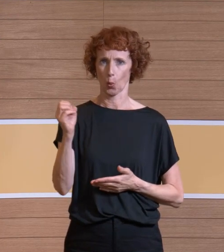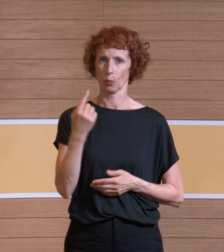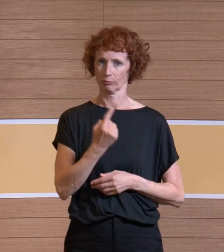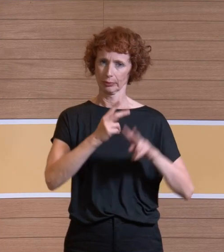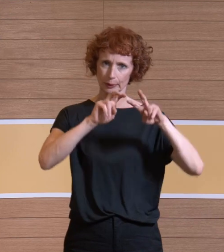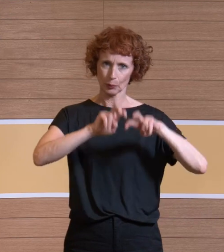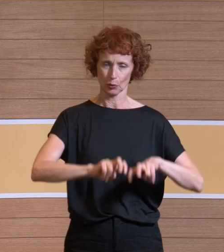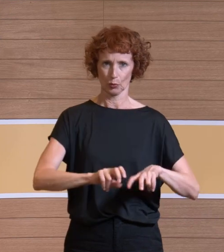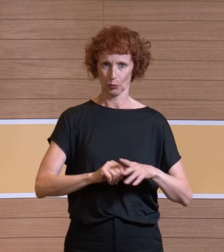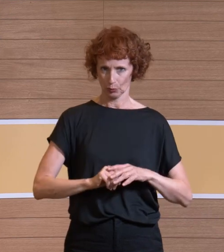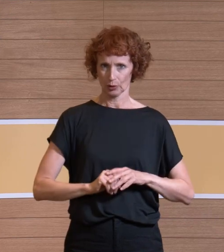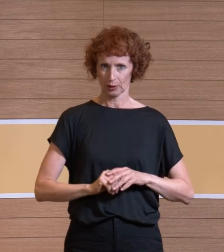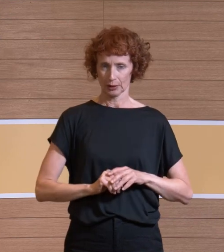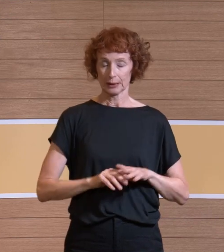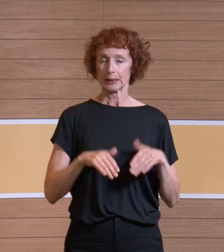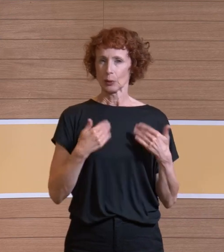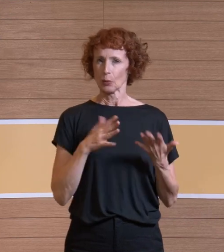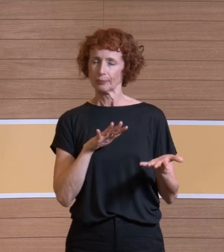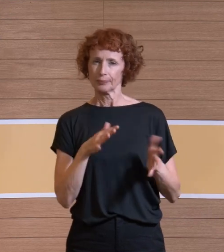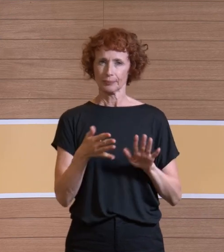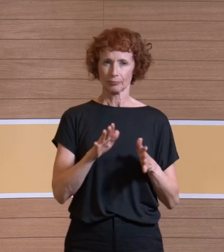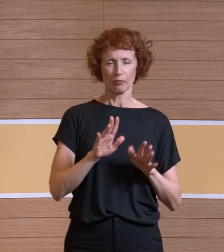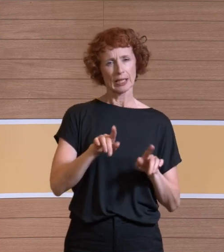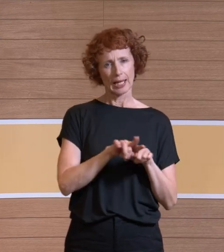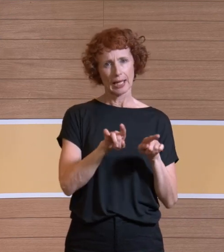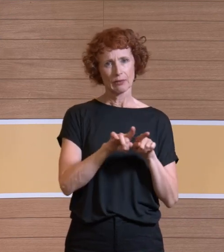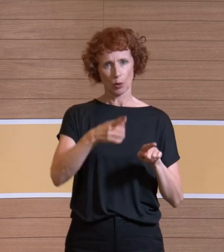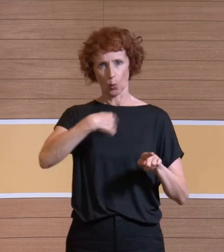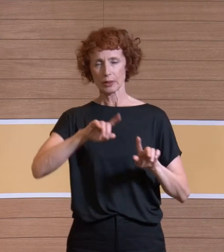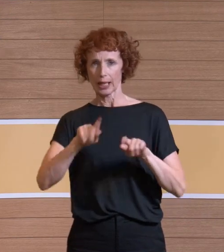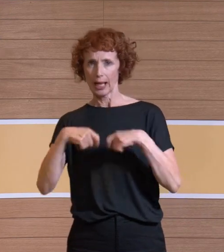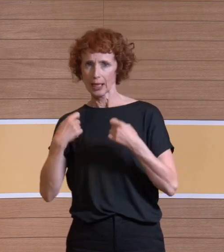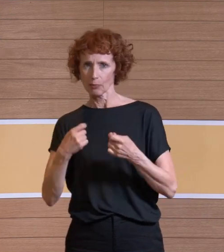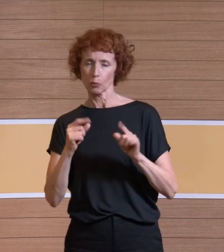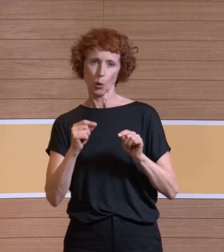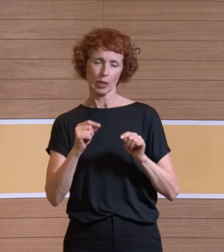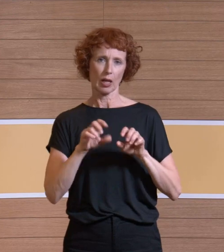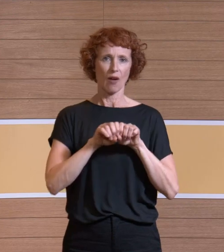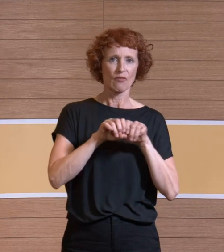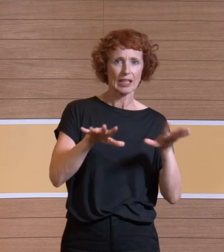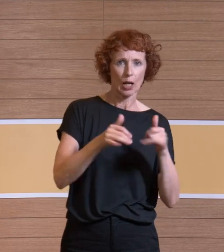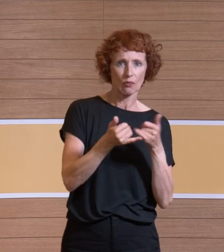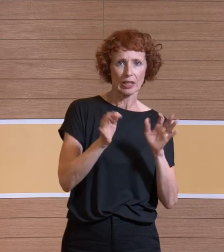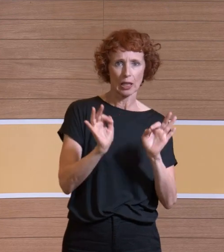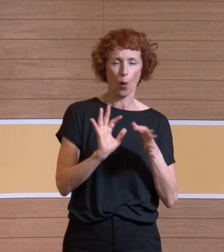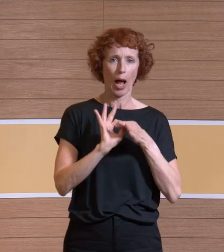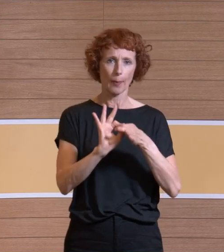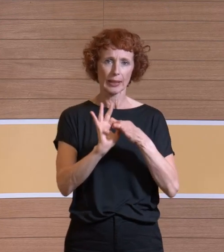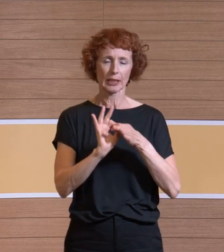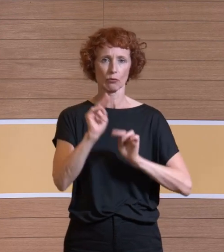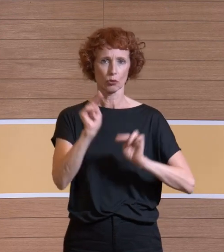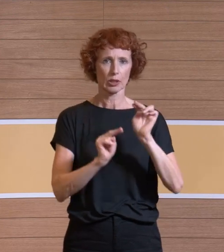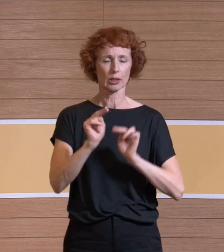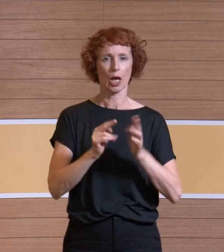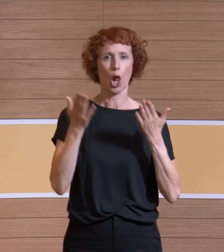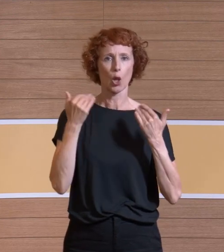Wie ist denn, und das ging eigentlich auch so in die Richtung unserer Ergebnisse damals, wie ist denn die Verteilung, bei welchem Lüftungssystem hat man die beste